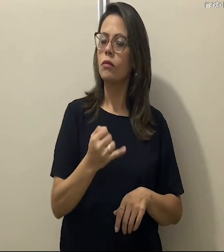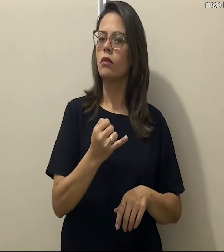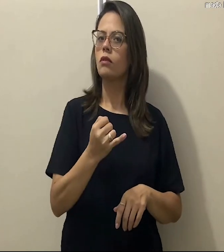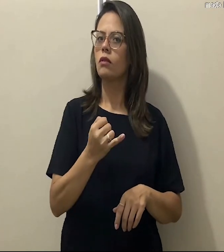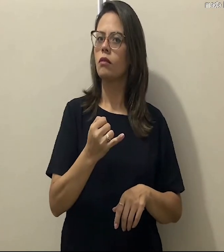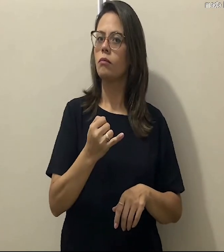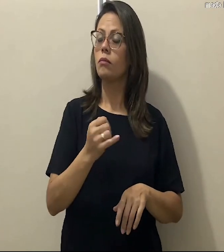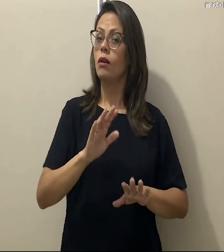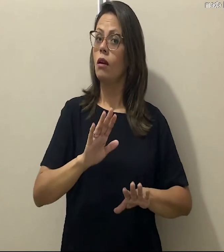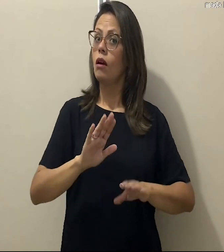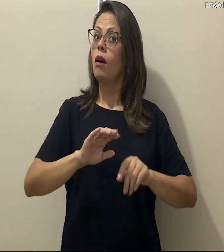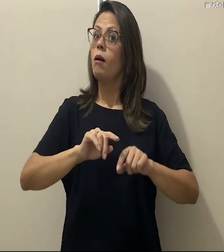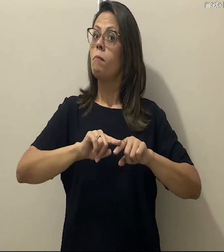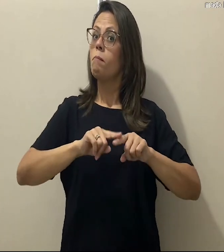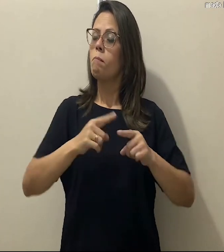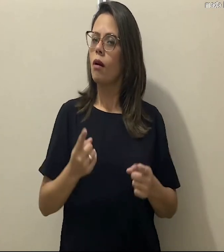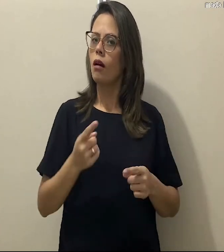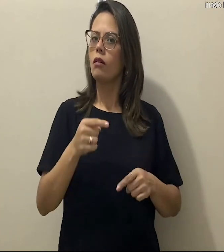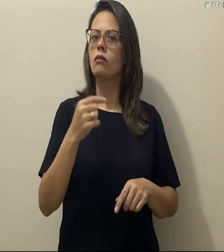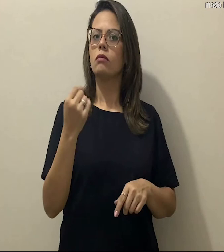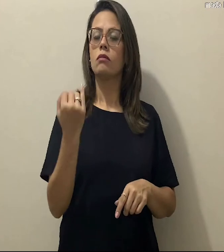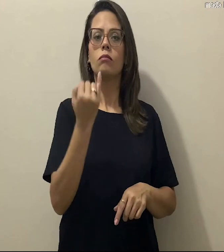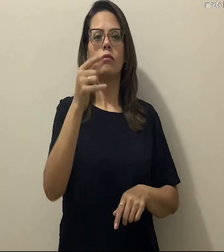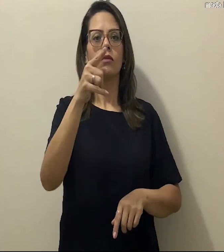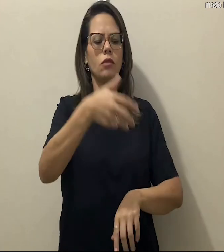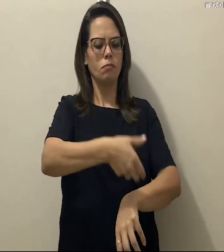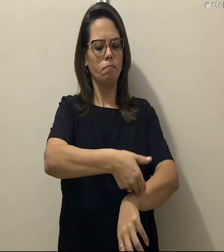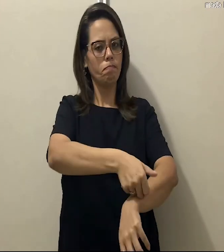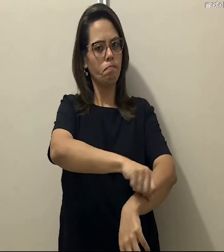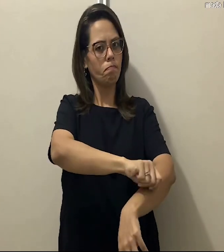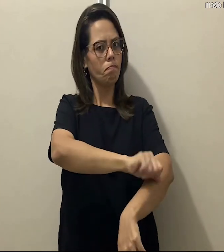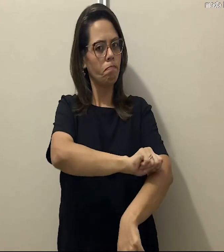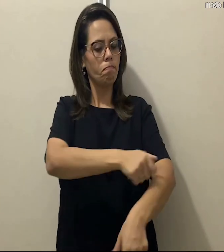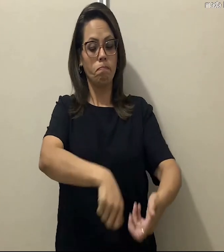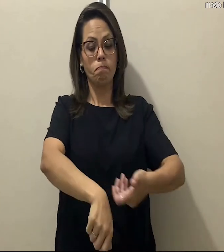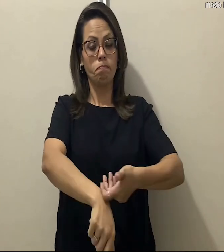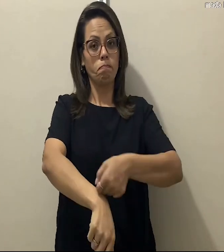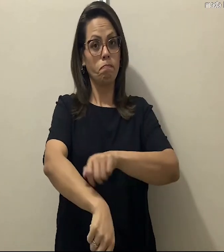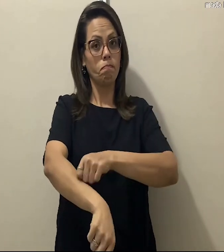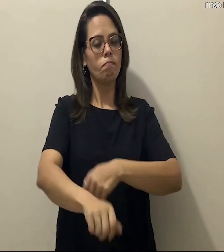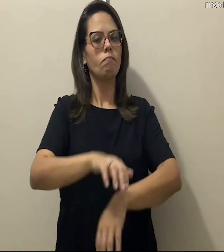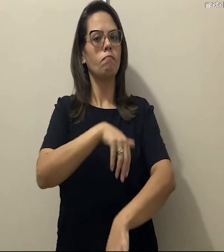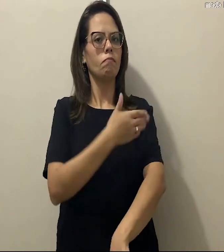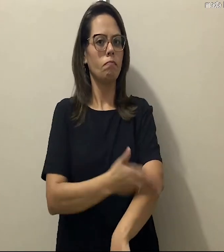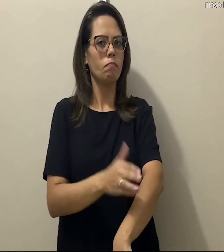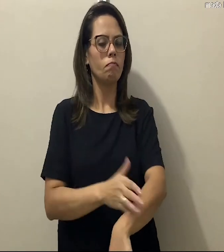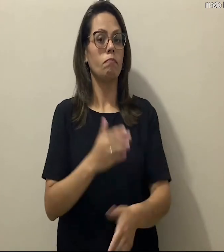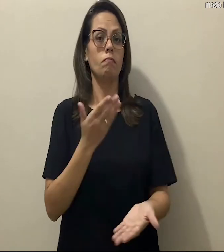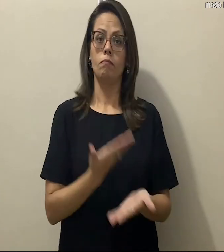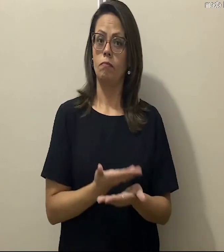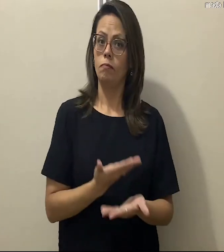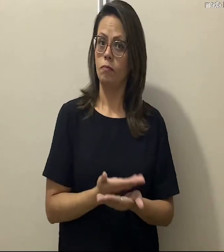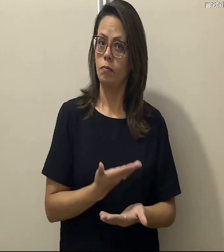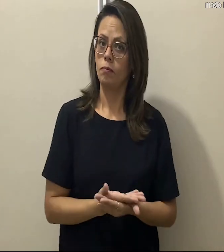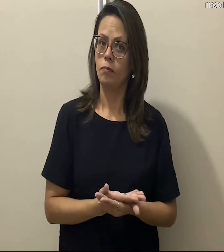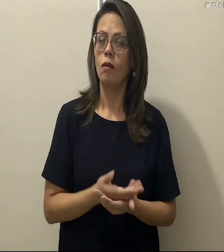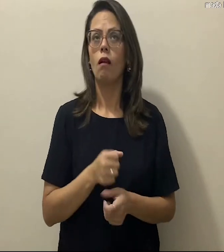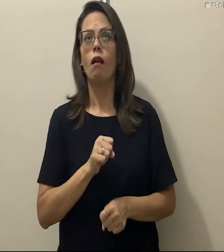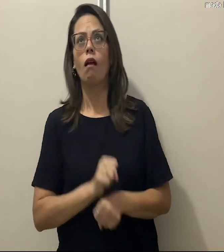É uma carga horária que propõe realmente que você aprenda. Mas é importante que você não fique parado, arregasse as